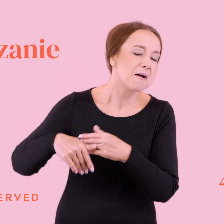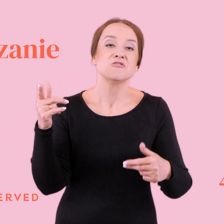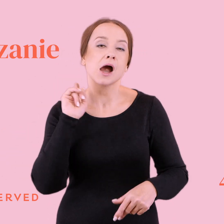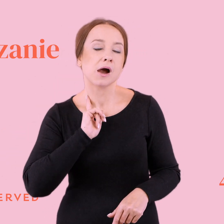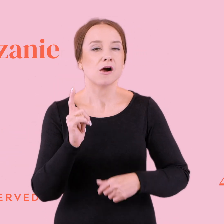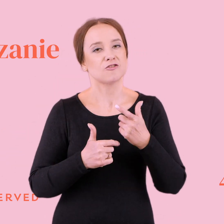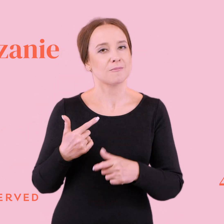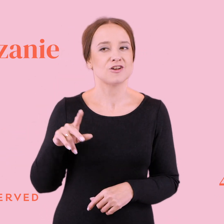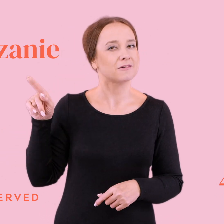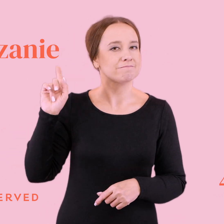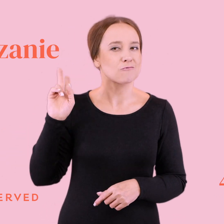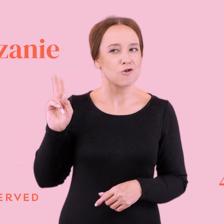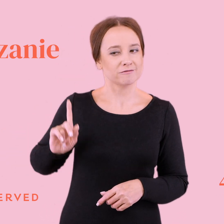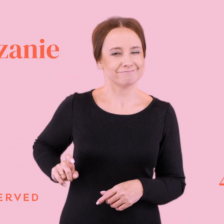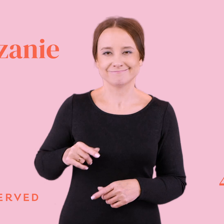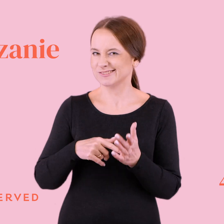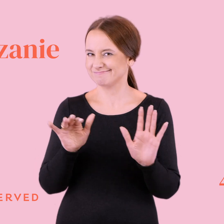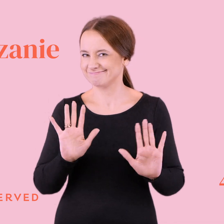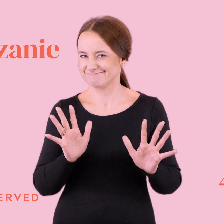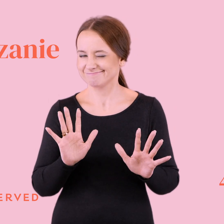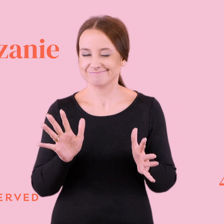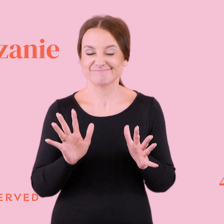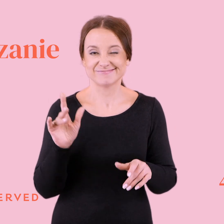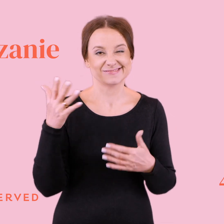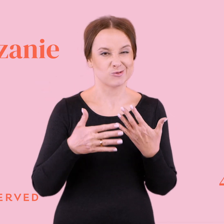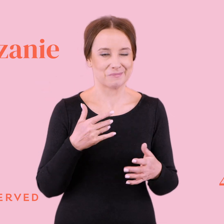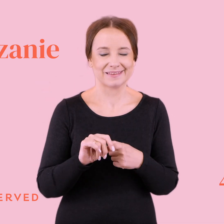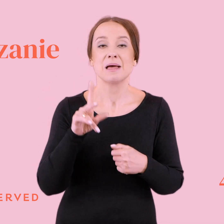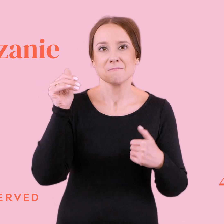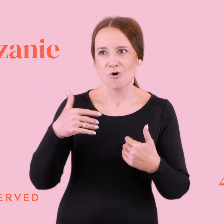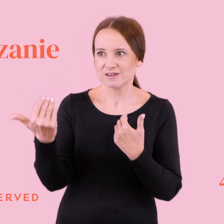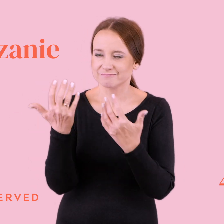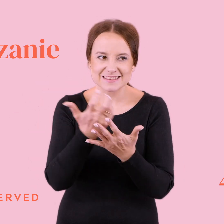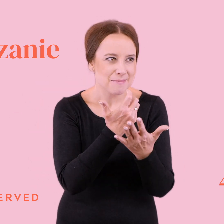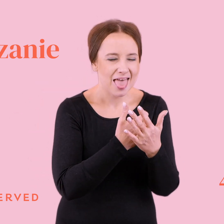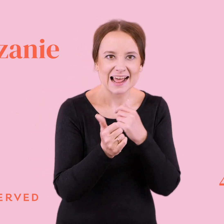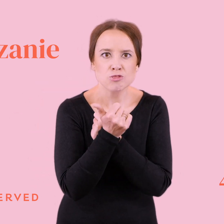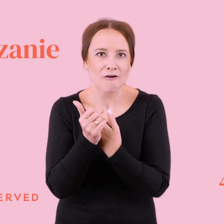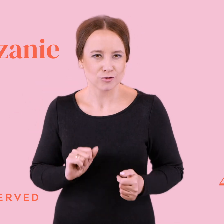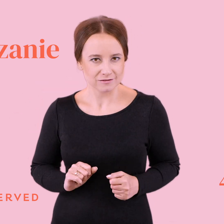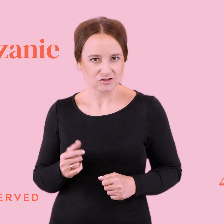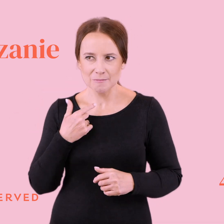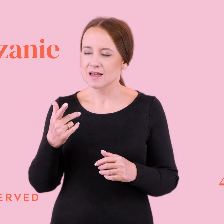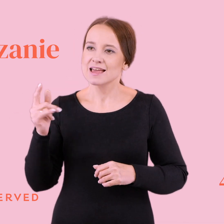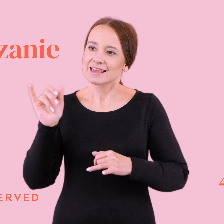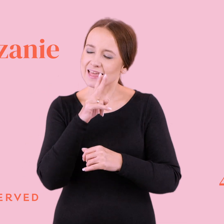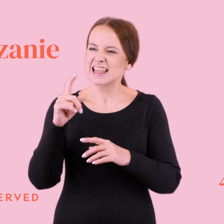robi, żeby wzbudzić zazdrość. Słabe. Można zbierać dowody, żeby mieć przewagę nie do zbicia podczas jakiejś tam kłótni. To też jest